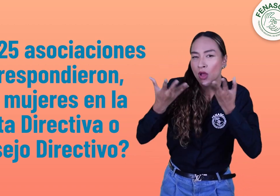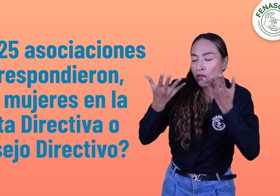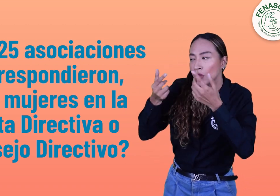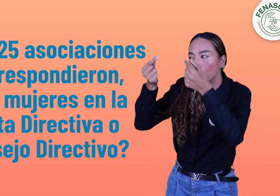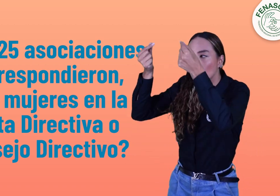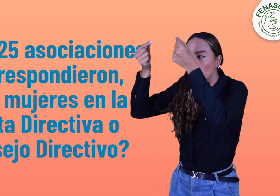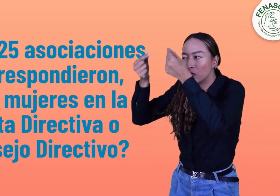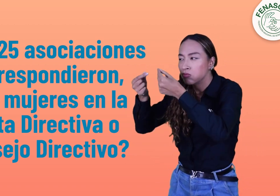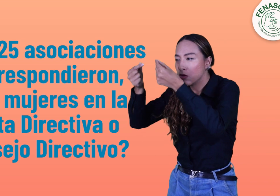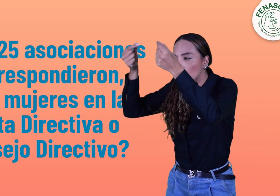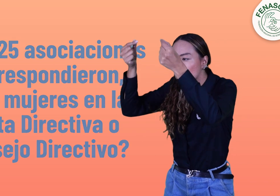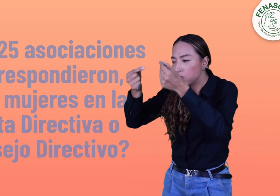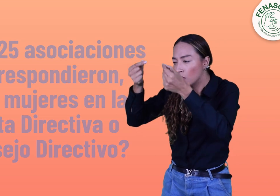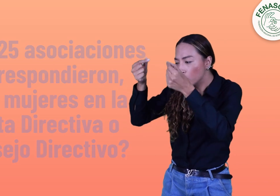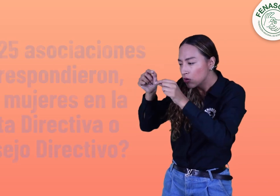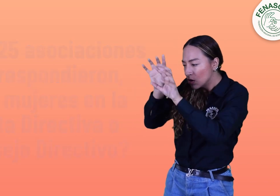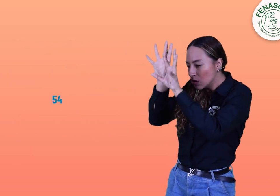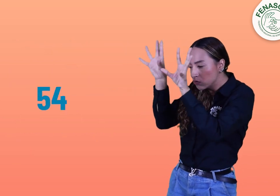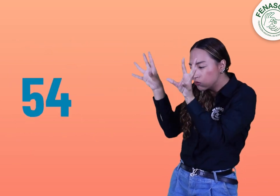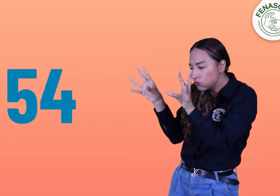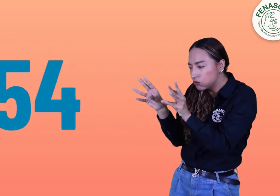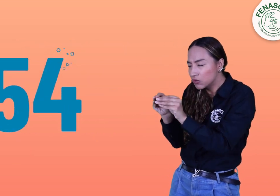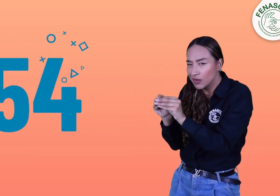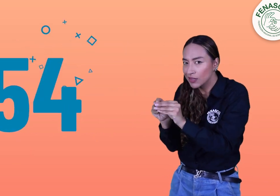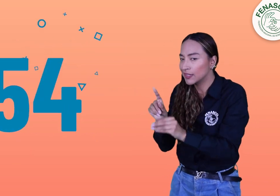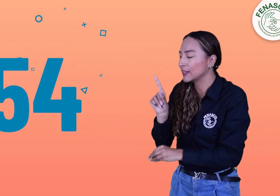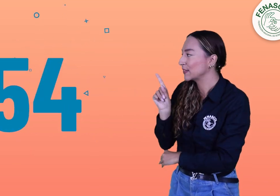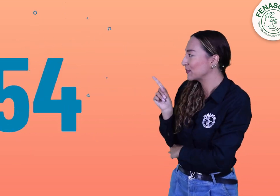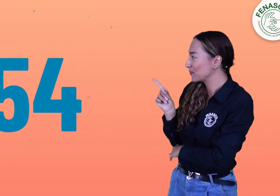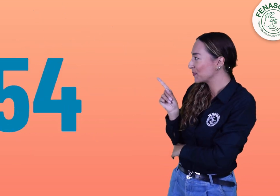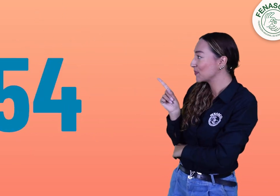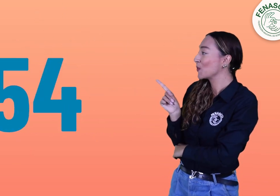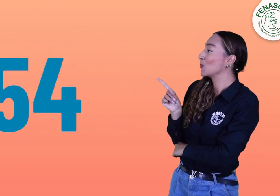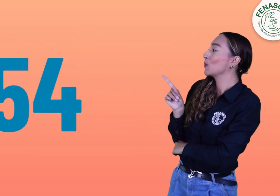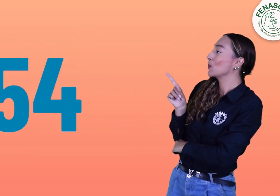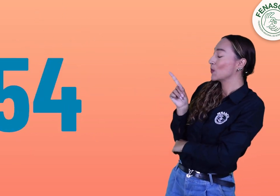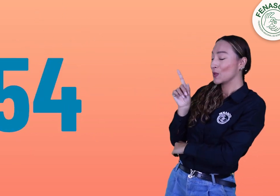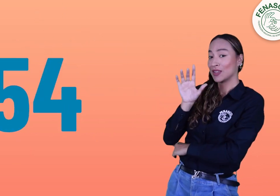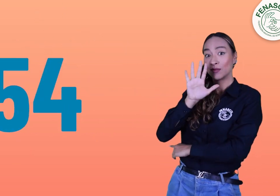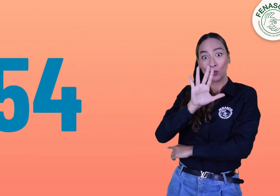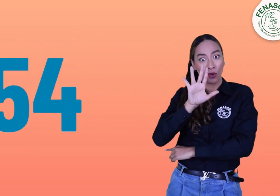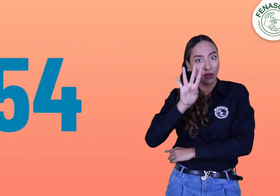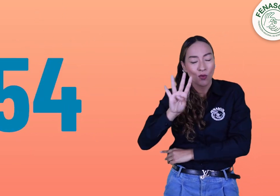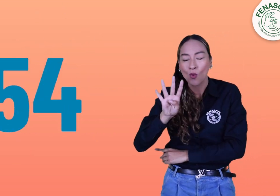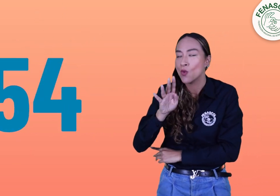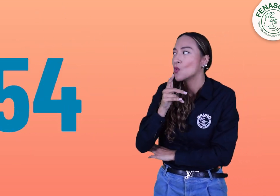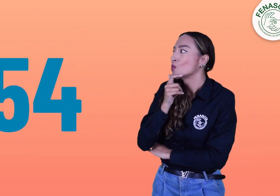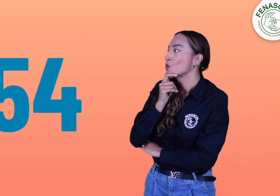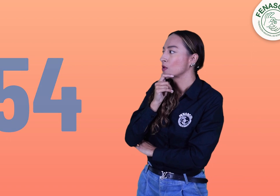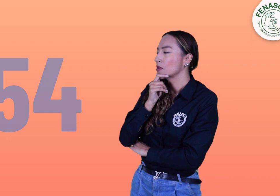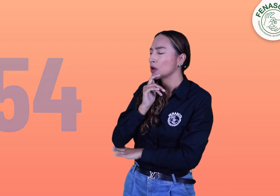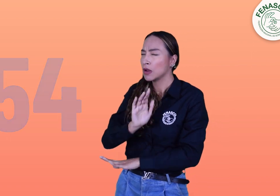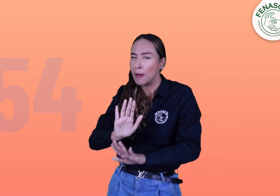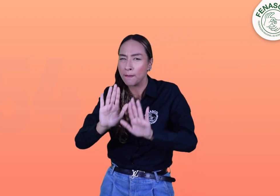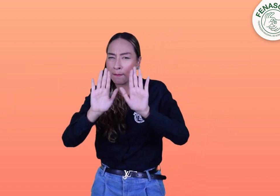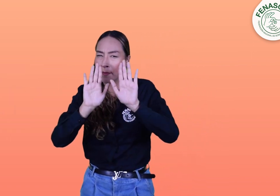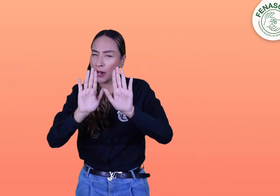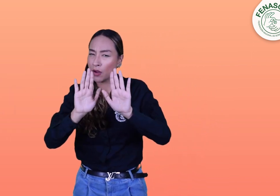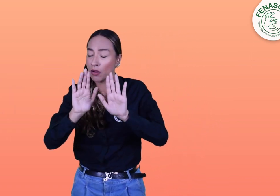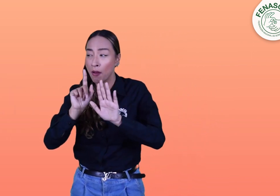Son un total de 54 mujeres. Y esto se relaciona a la pregunta de si hay mujeres que